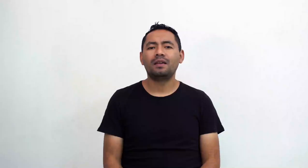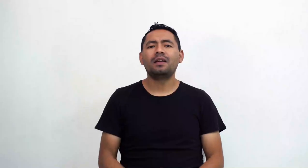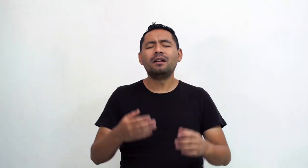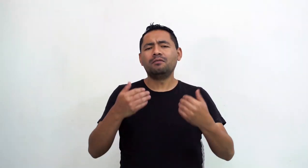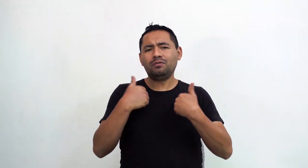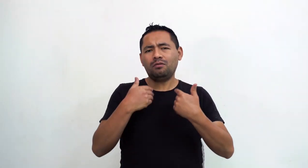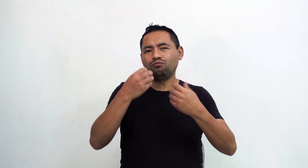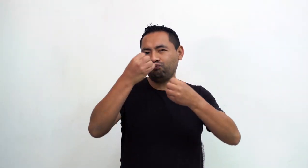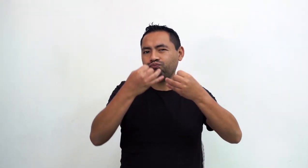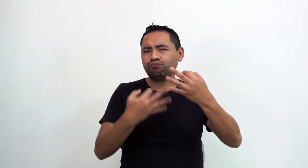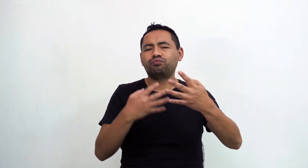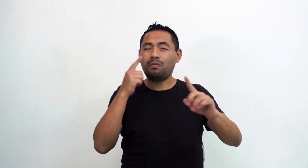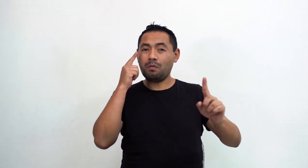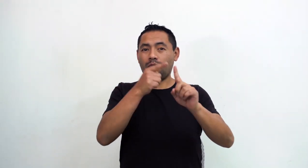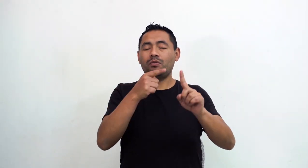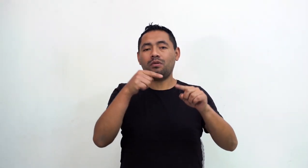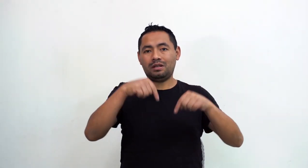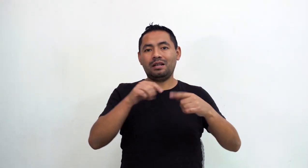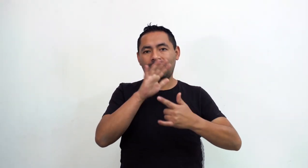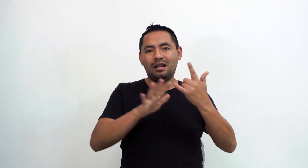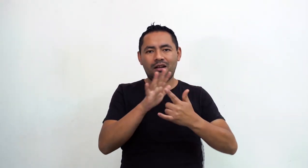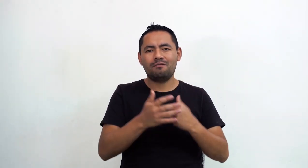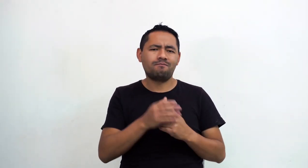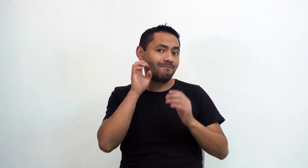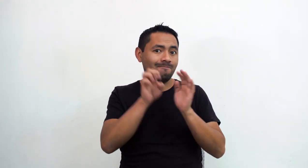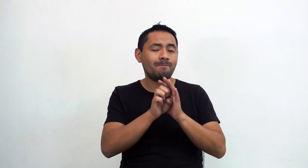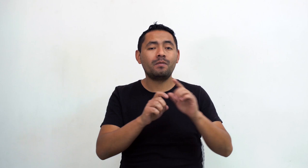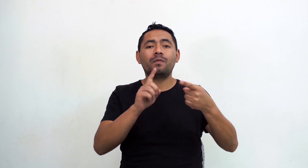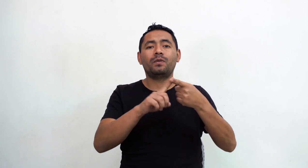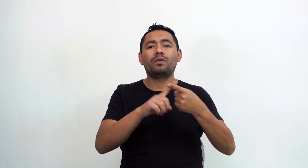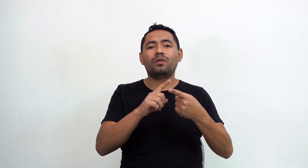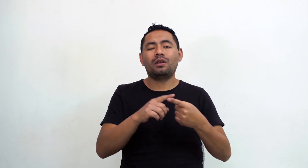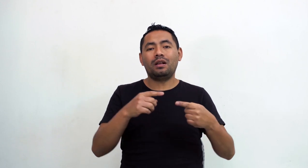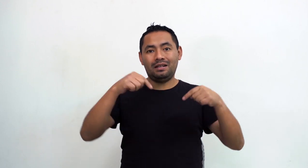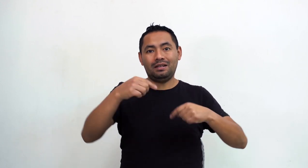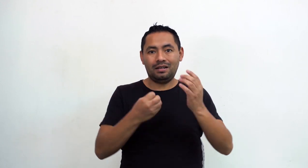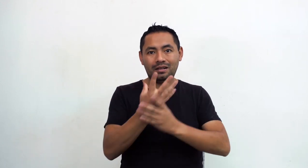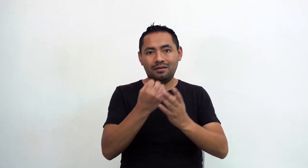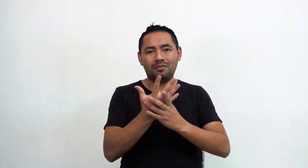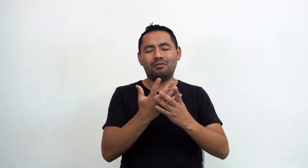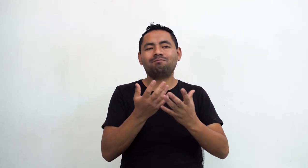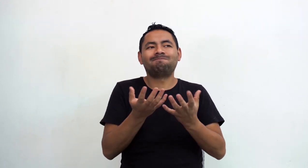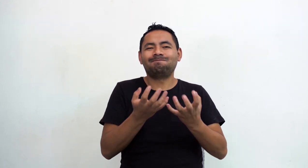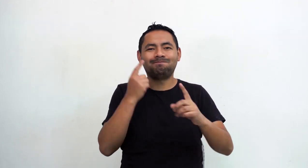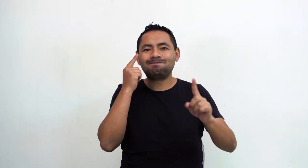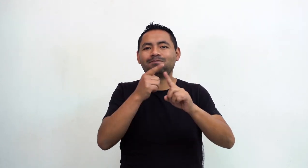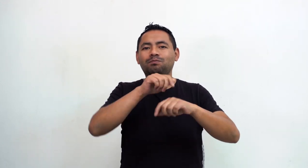Tenemos algunos objetivos, como Lara. Uno de ellos, por ejemplo, es que en Arequipa empecemos un colegio